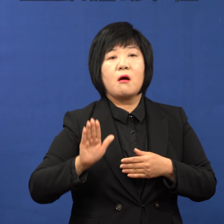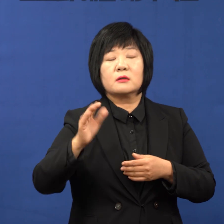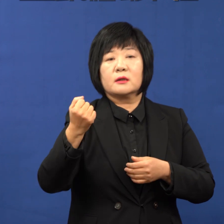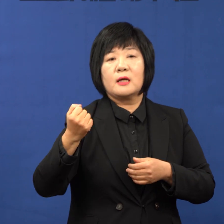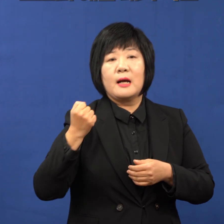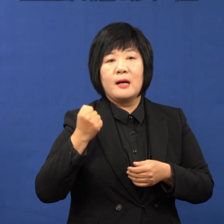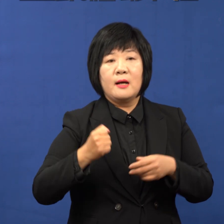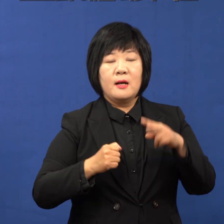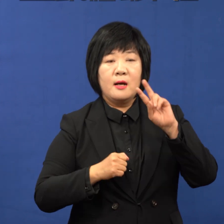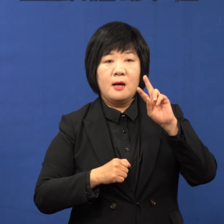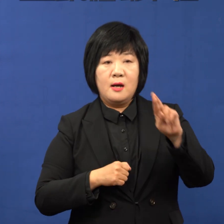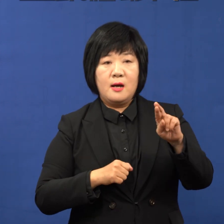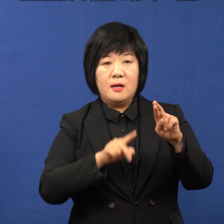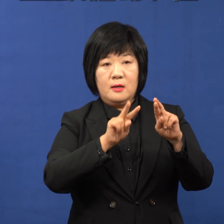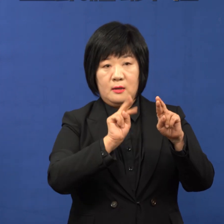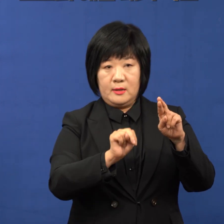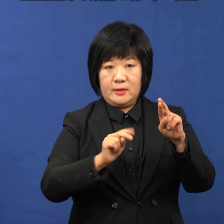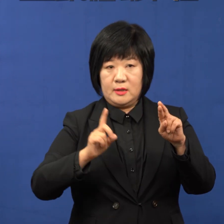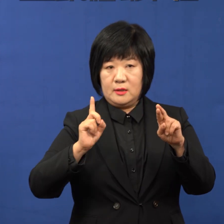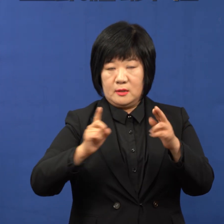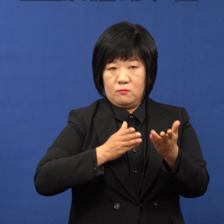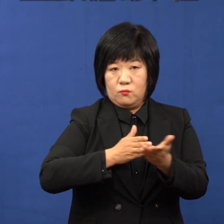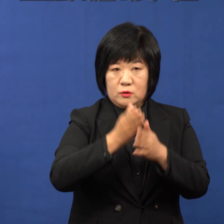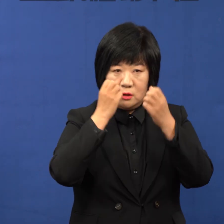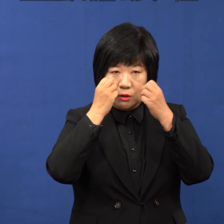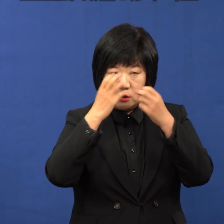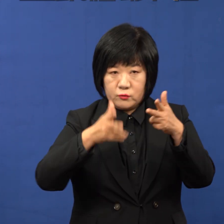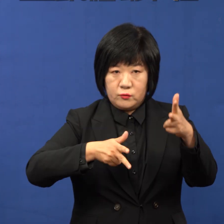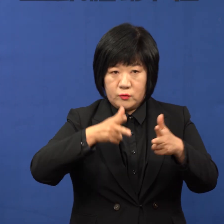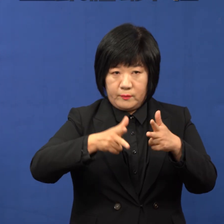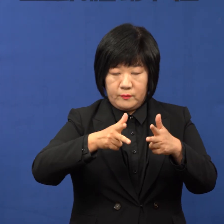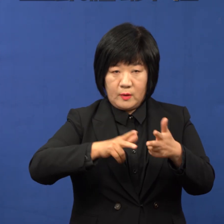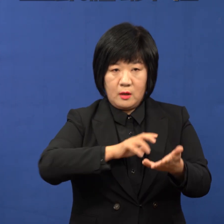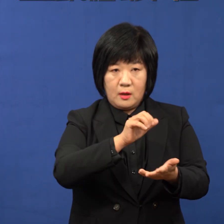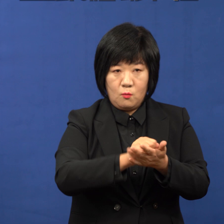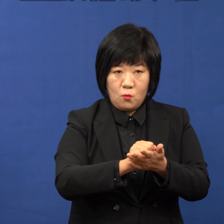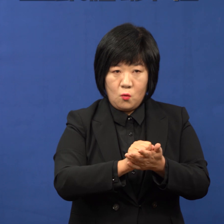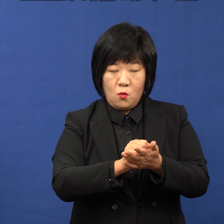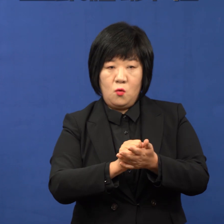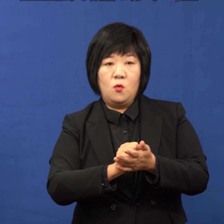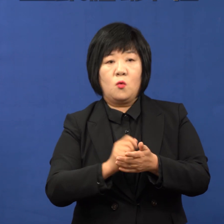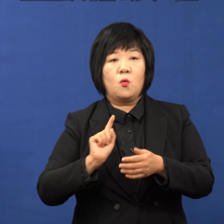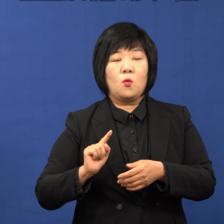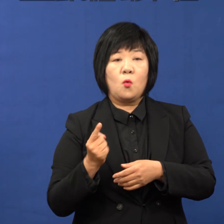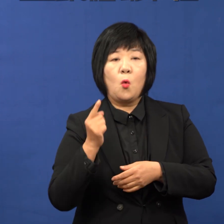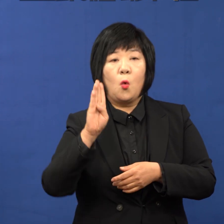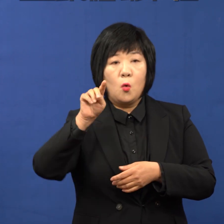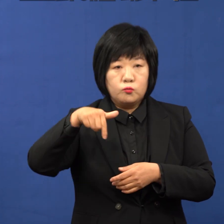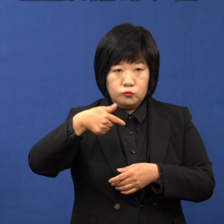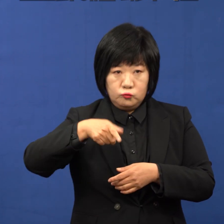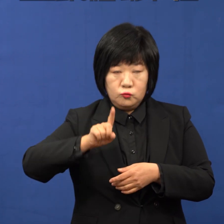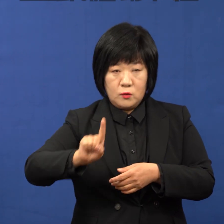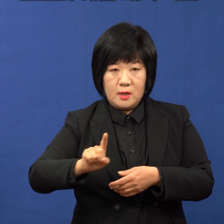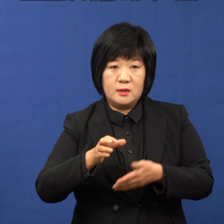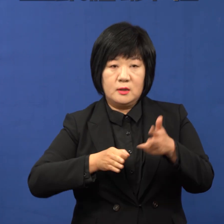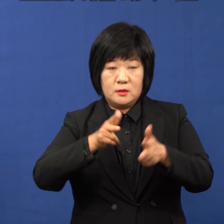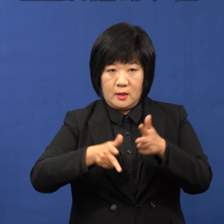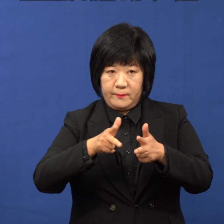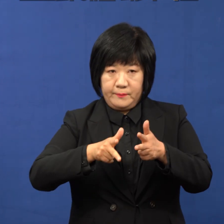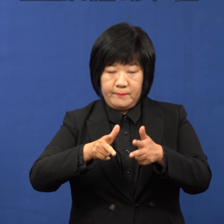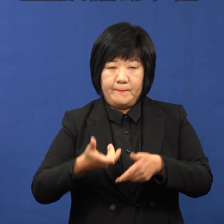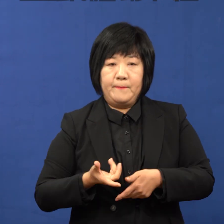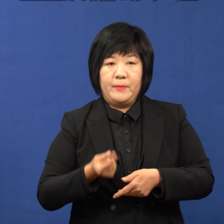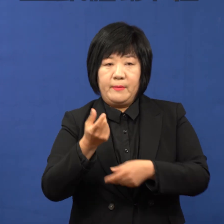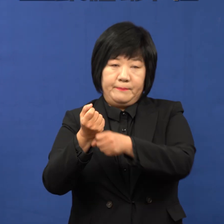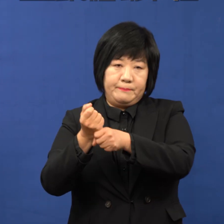R&D 분야 신규 사업비를 다수 확보해서 산업 생태계를 고부가 산업구조로 빠르게 전환시켜 나갈 수